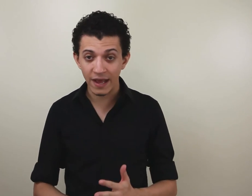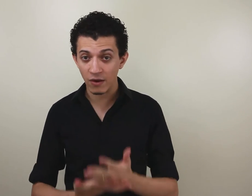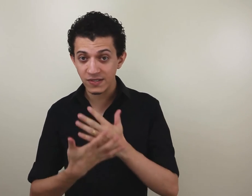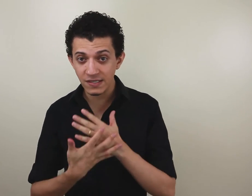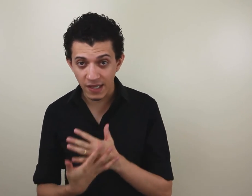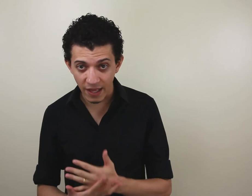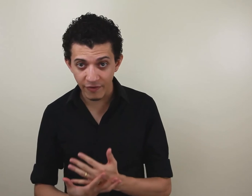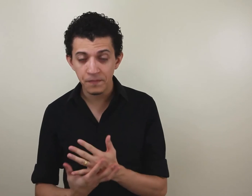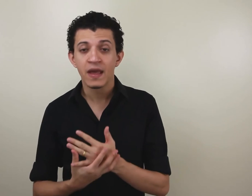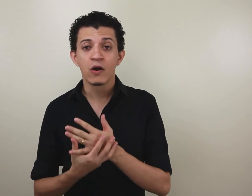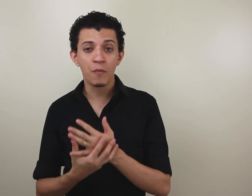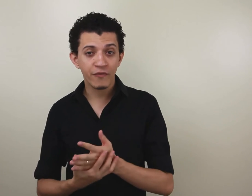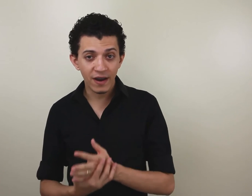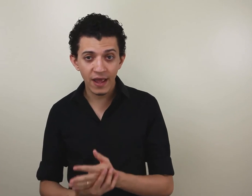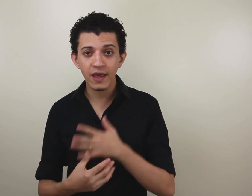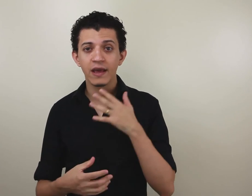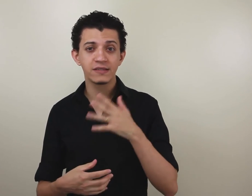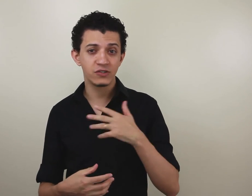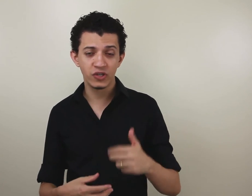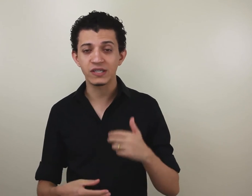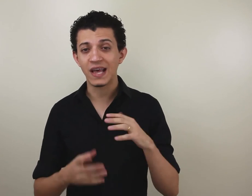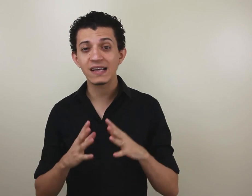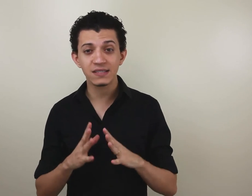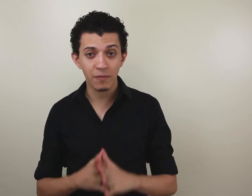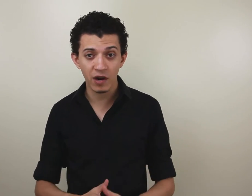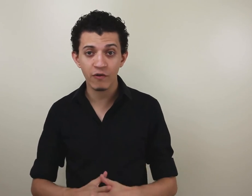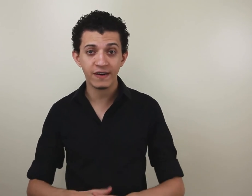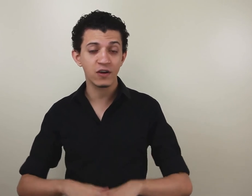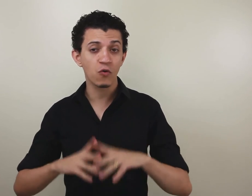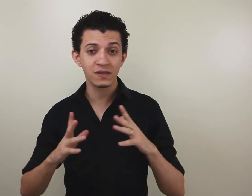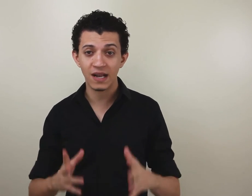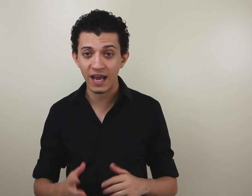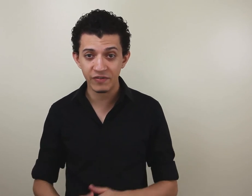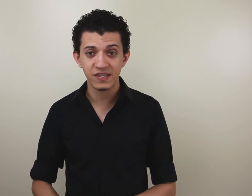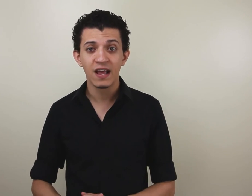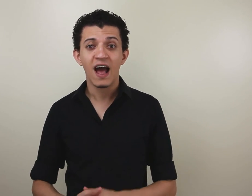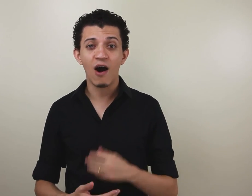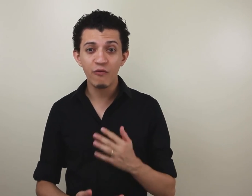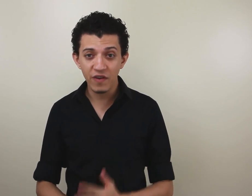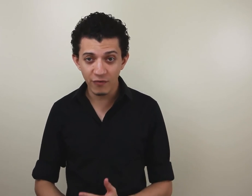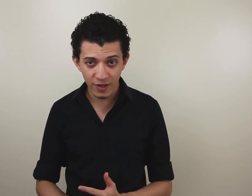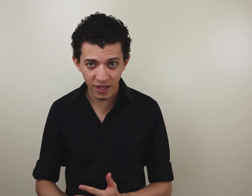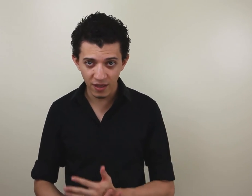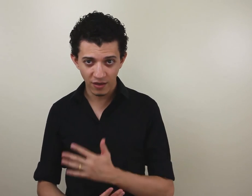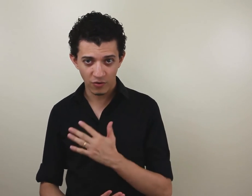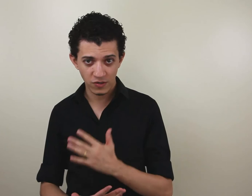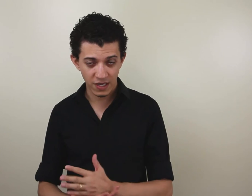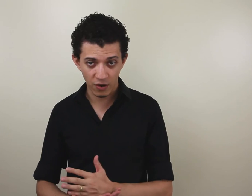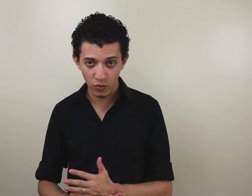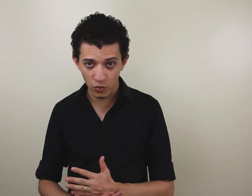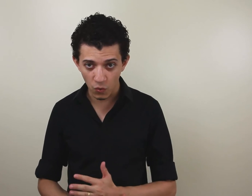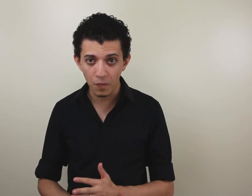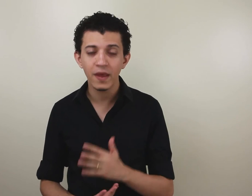canal, se inscreva. Como eu falei, esses dias, essa semana eu vou fazer algumas lives ao vivo aqui no nosso canal do YouTube.